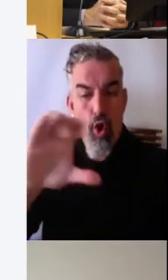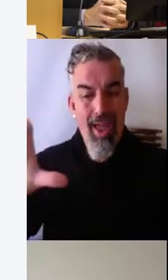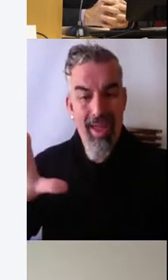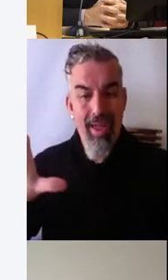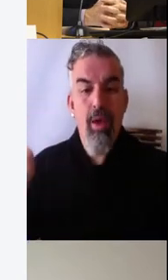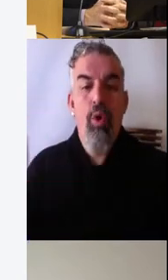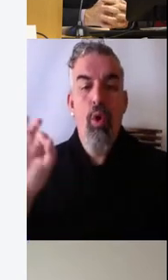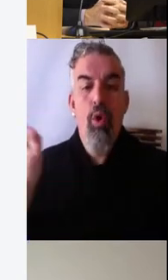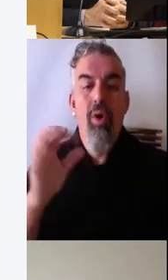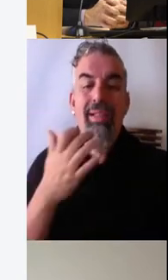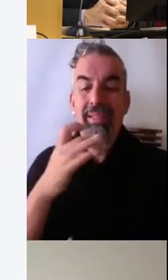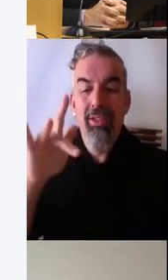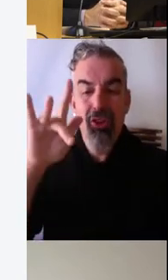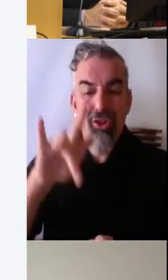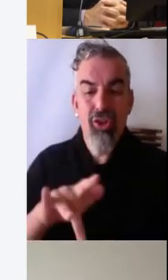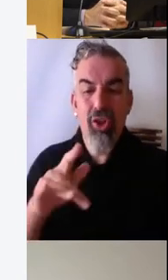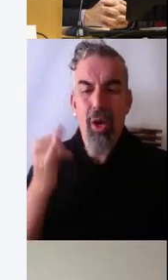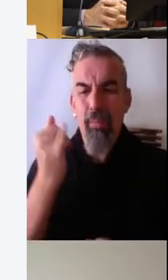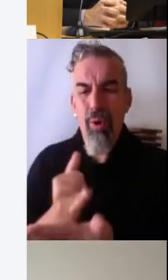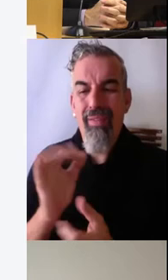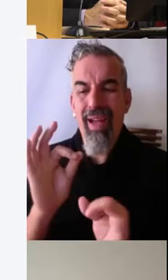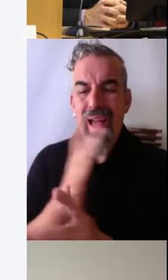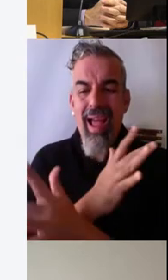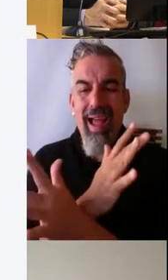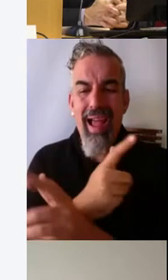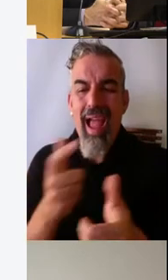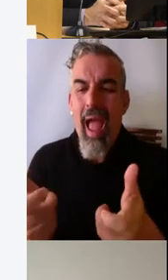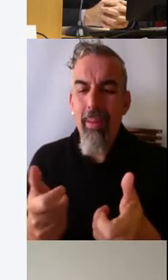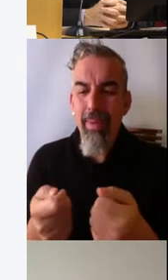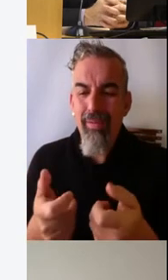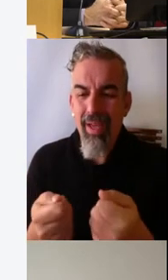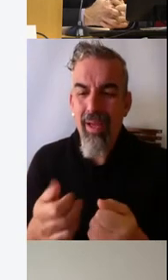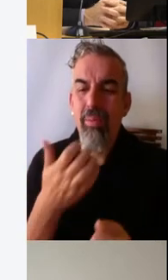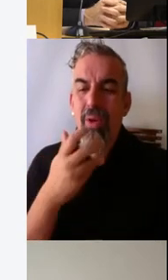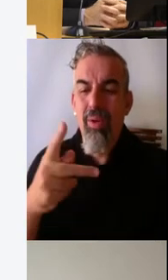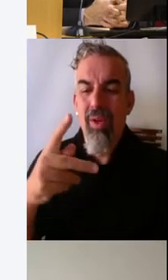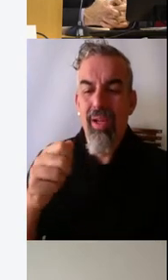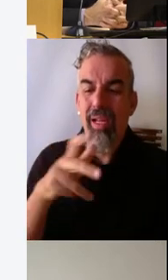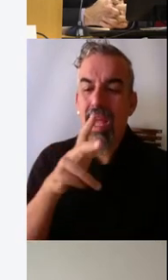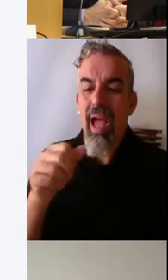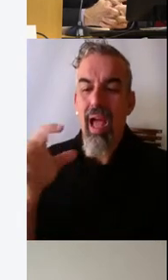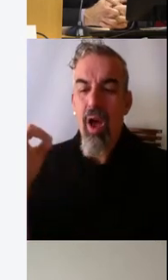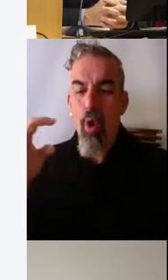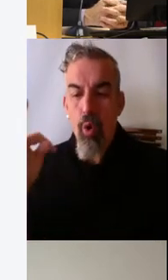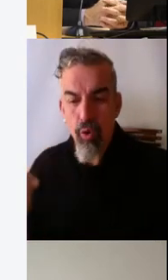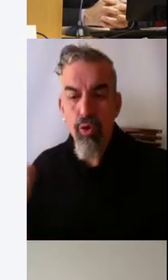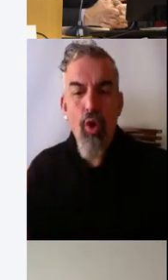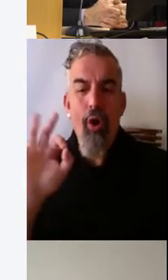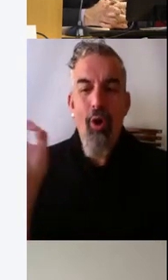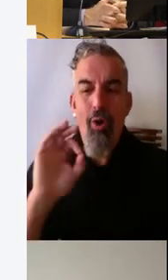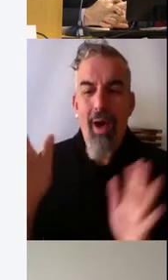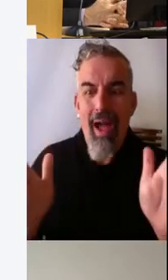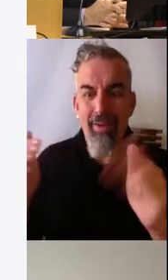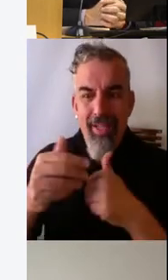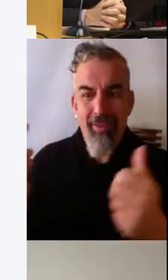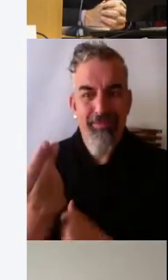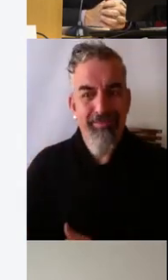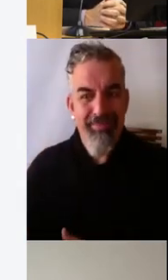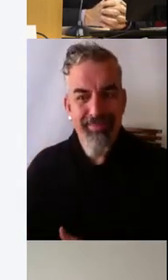O si utilizáis alguna prueba gamificada, estilo Cajut, un Escape Room o alguna prueba